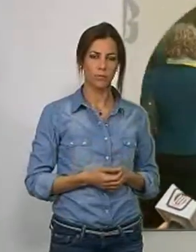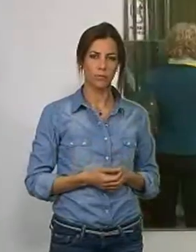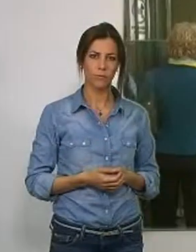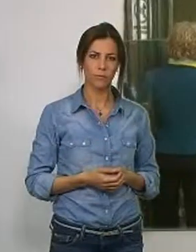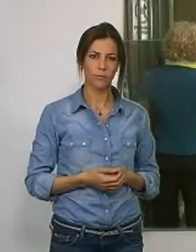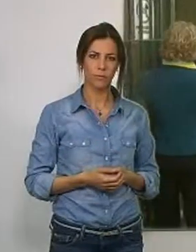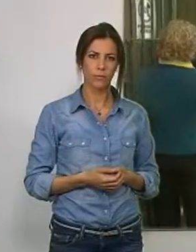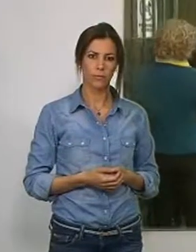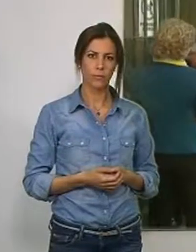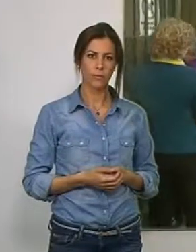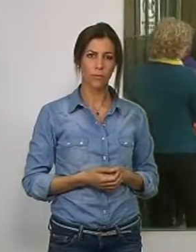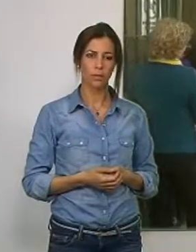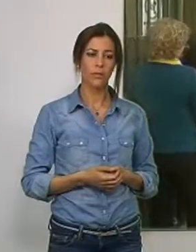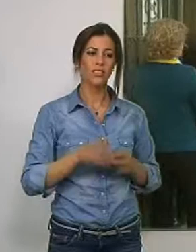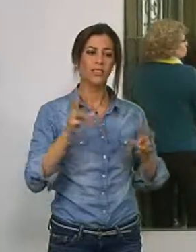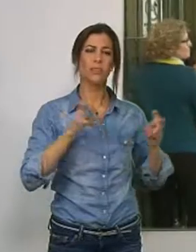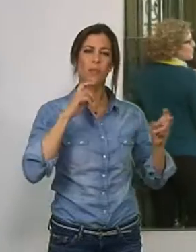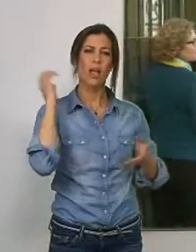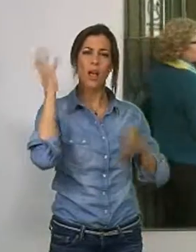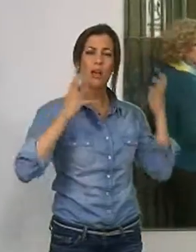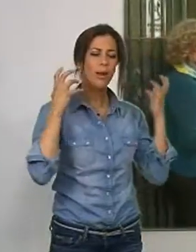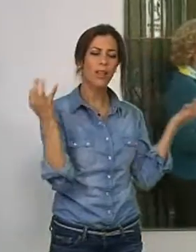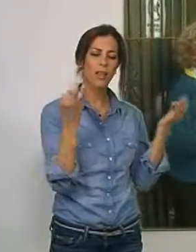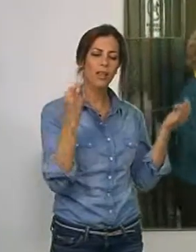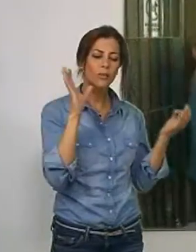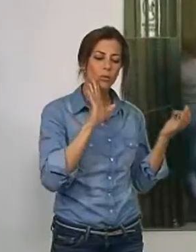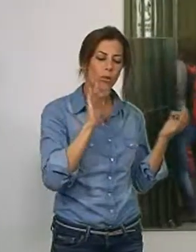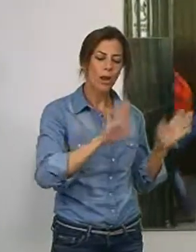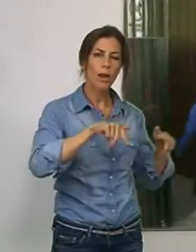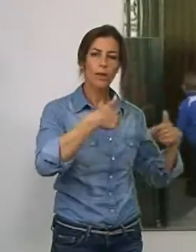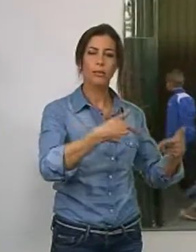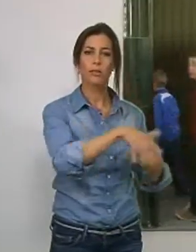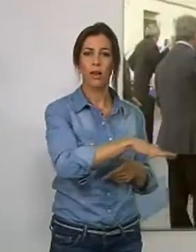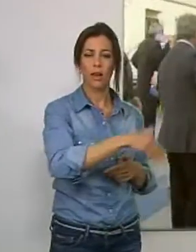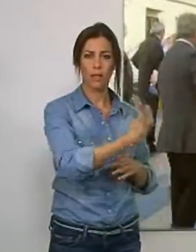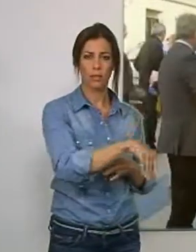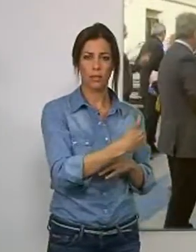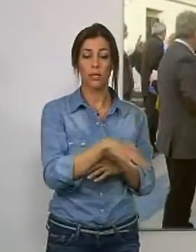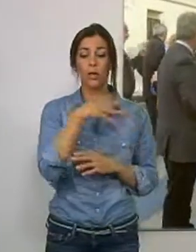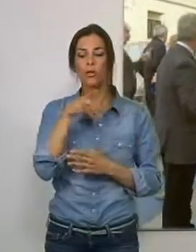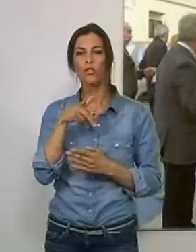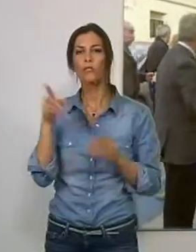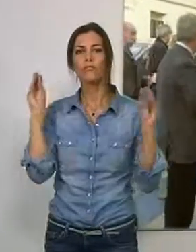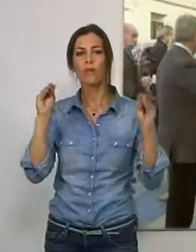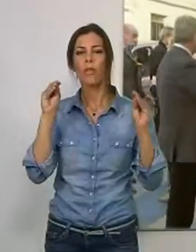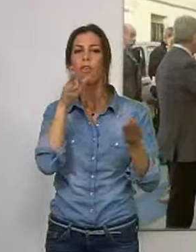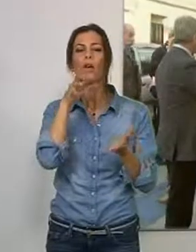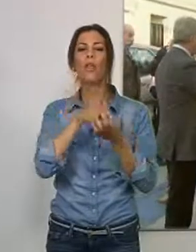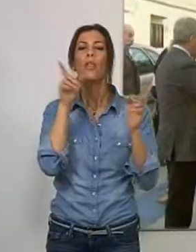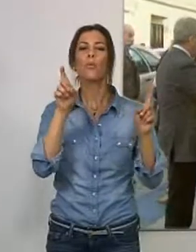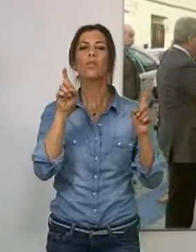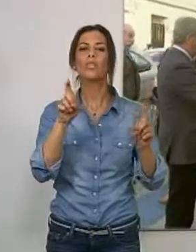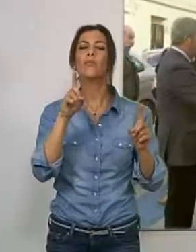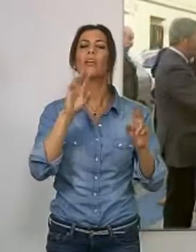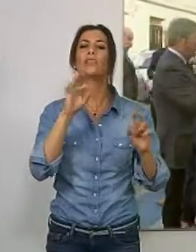...que sus animales depositan en las calles. La cita de hoy tenía lugar en el centro educativo de Nuestra Señora del Pilar,